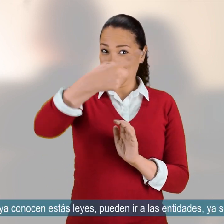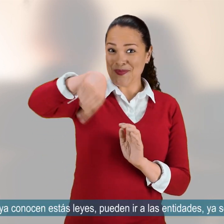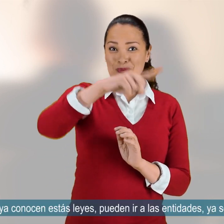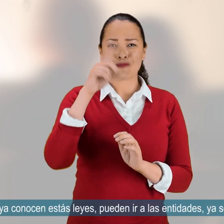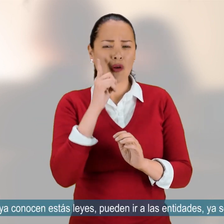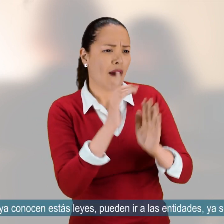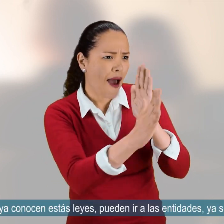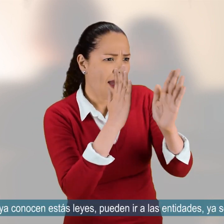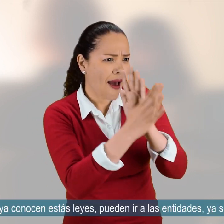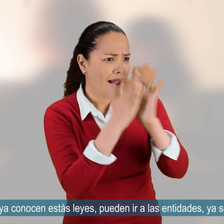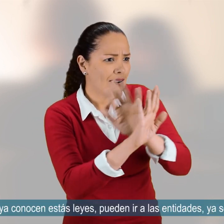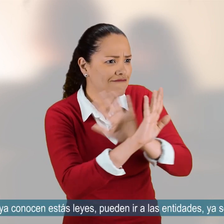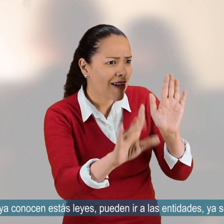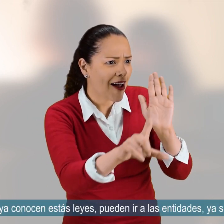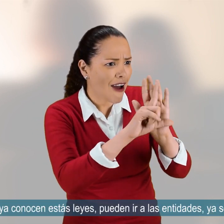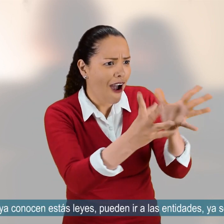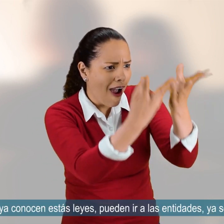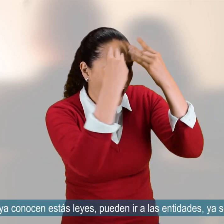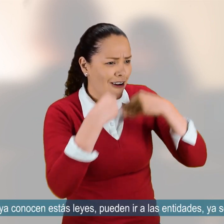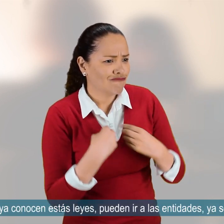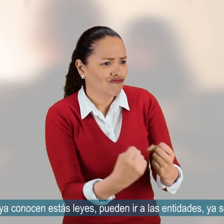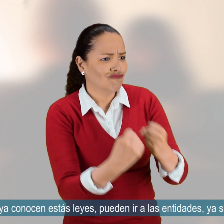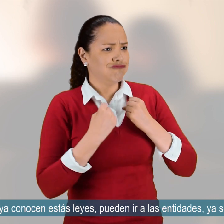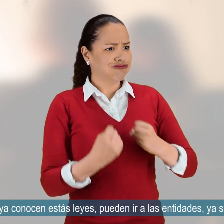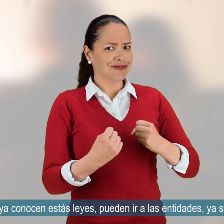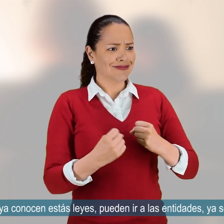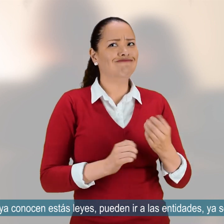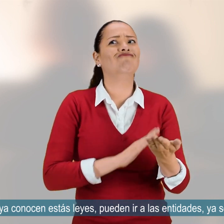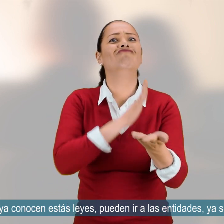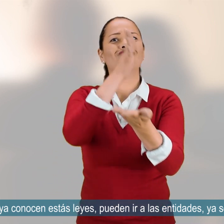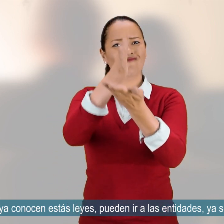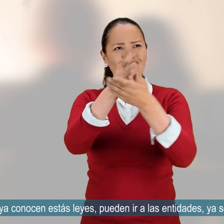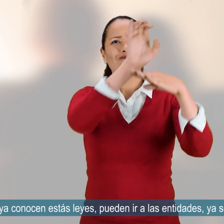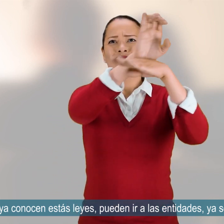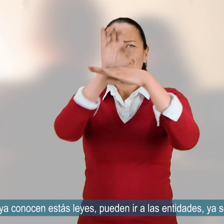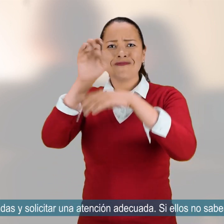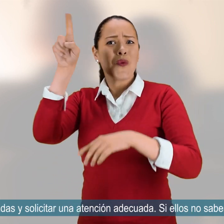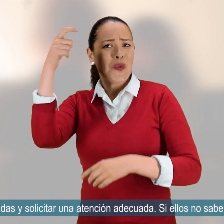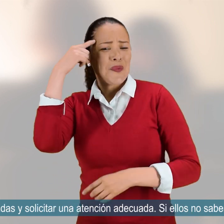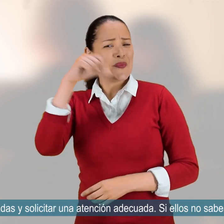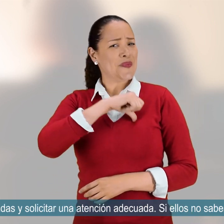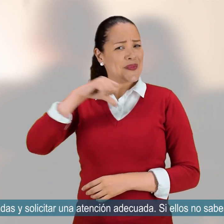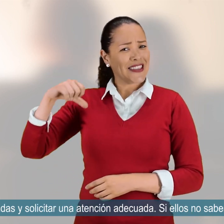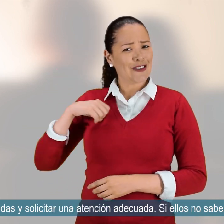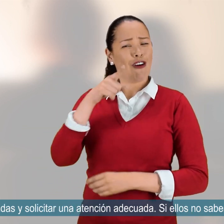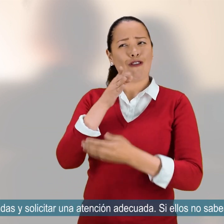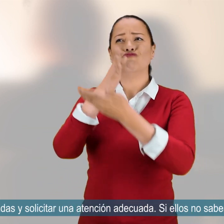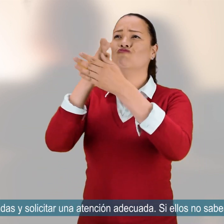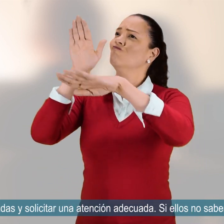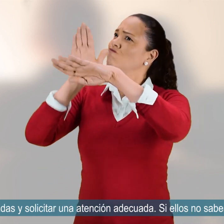Ahora que ya conocen estas leyes, pueden ir a las entidades, ya sean públicas o privadas, y solicitar una atención adecuada.